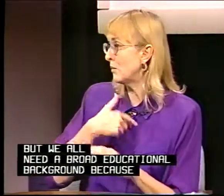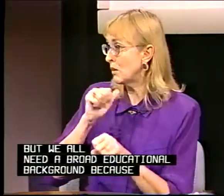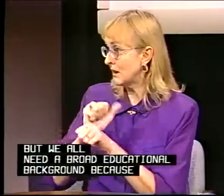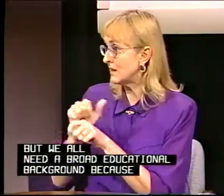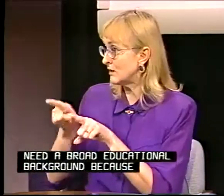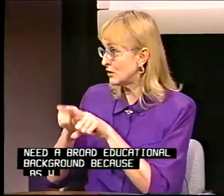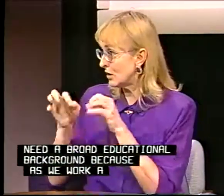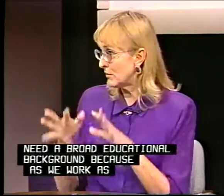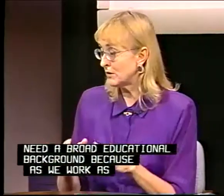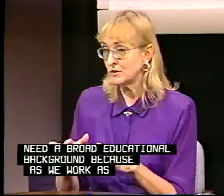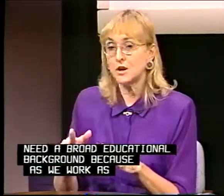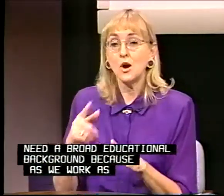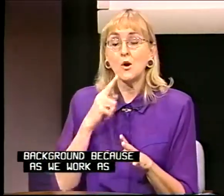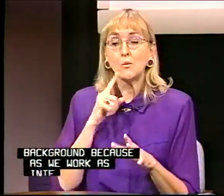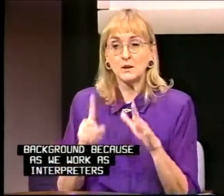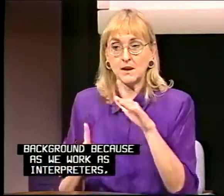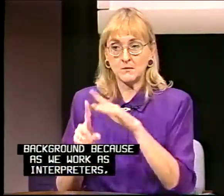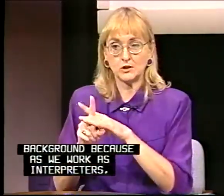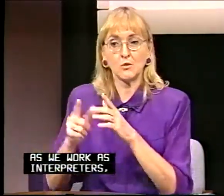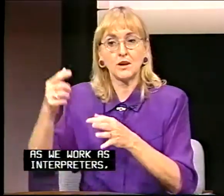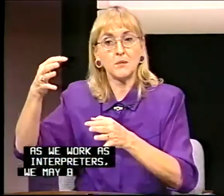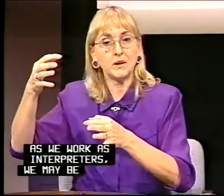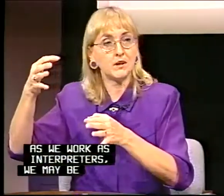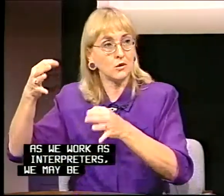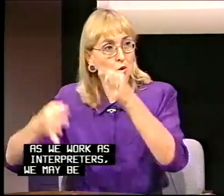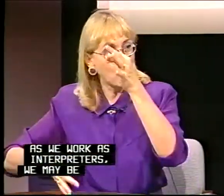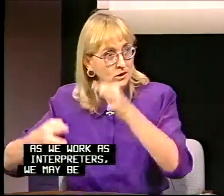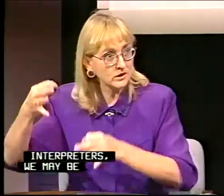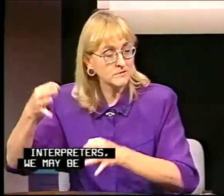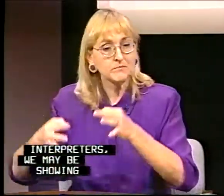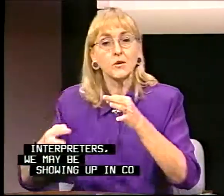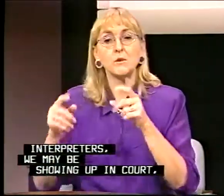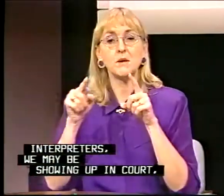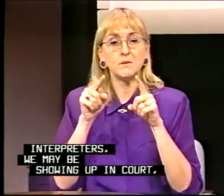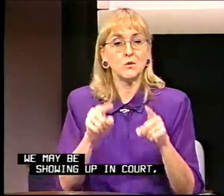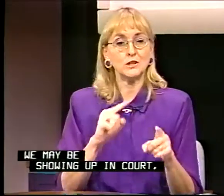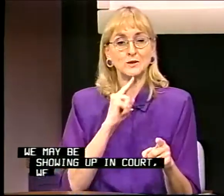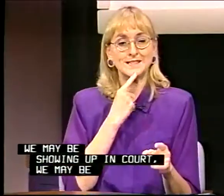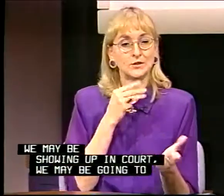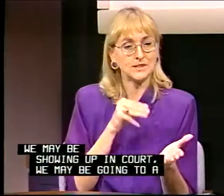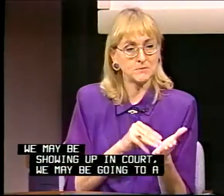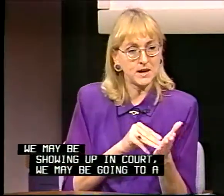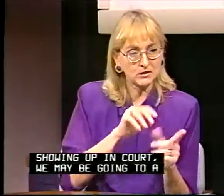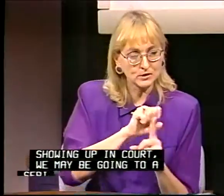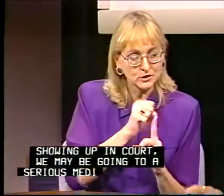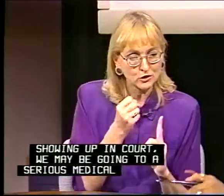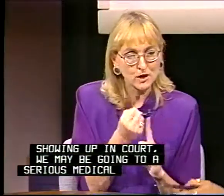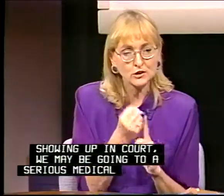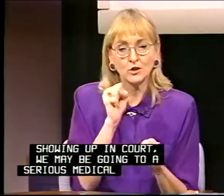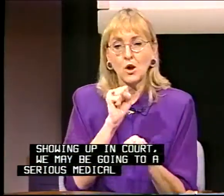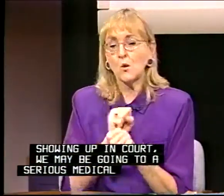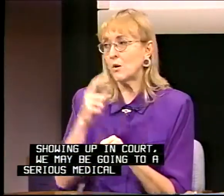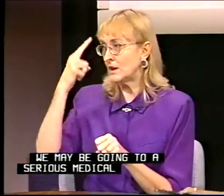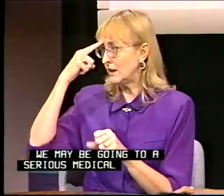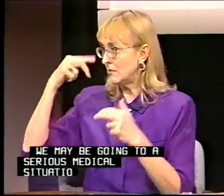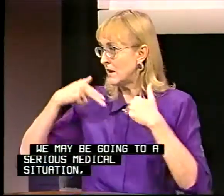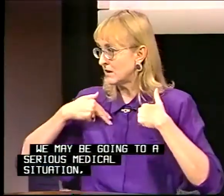work as interpreters, we may be showing up in court, we may be going to a serious medical situation, working in a mental